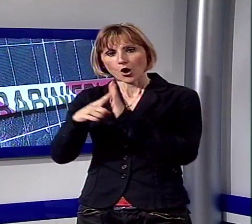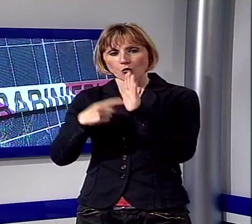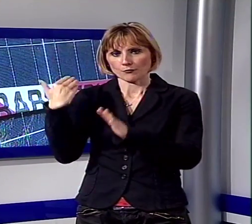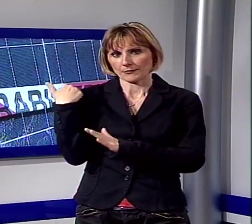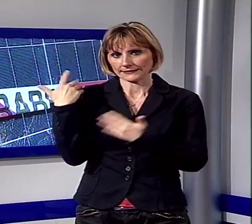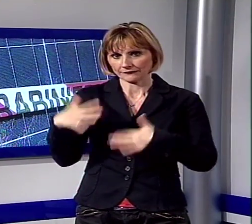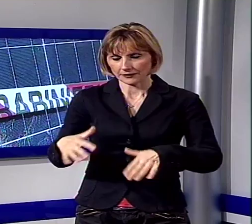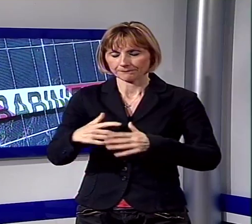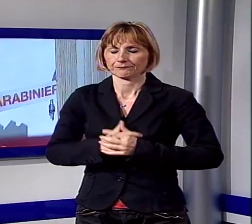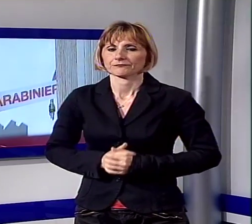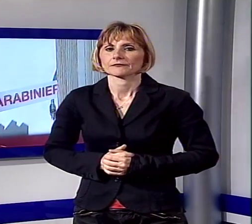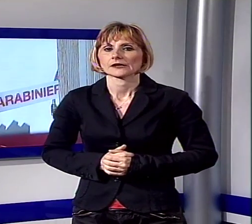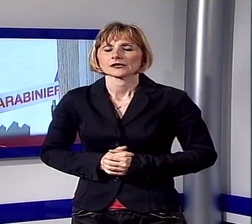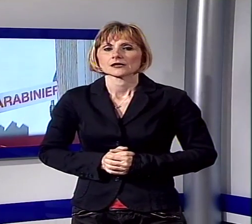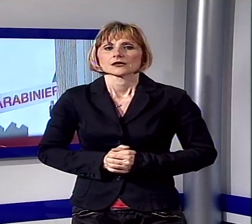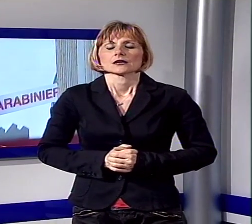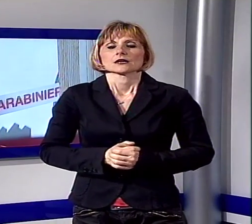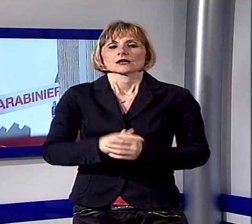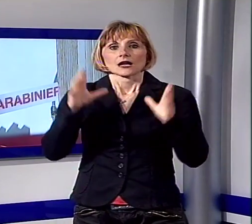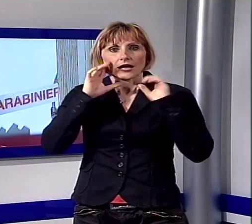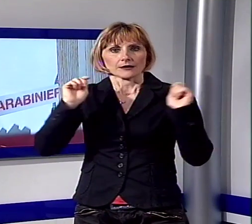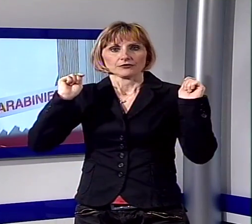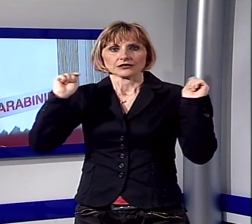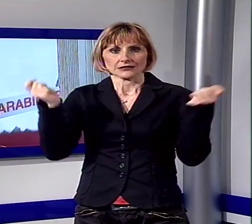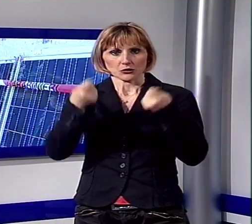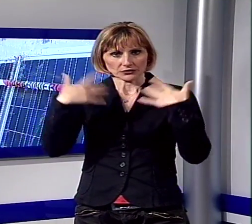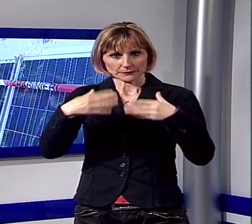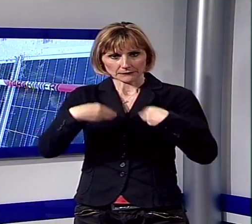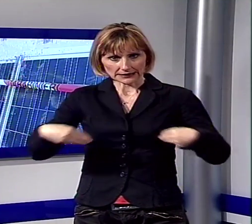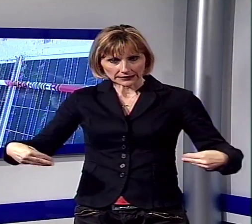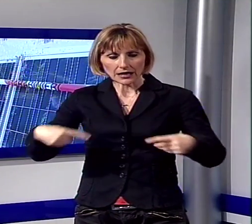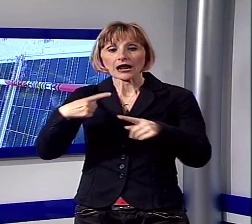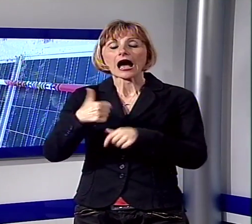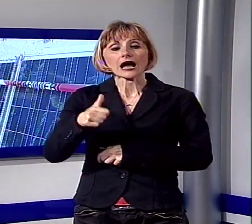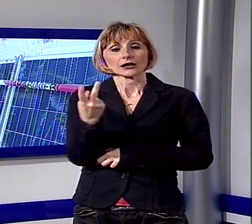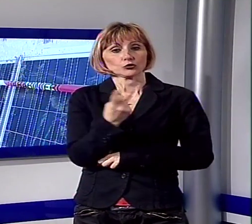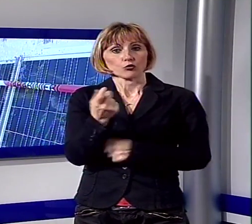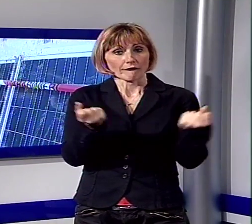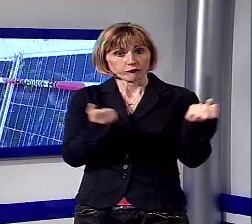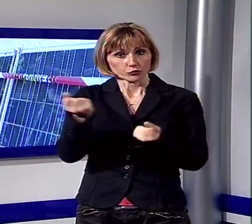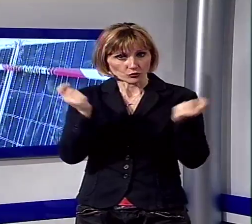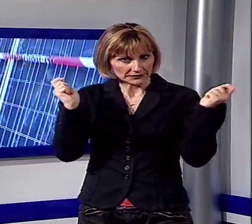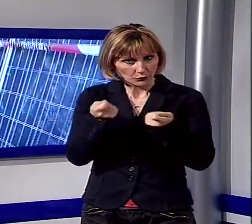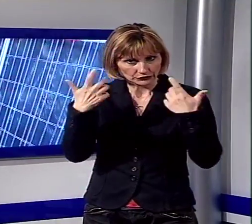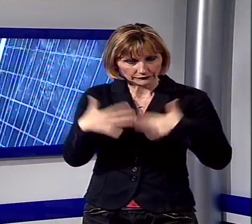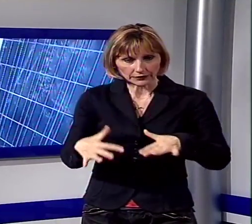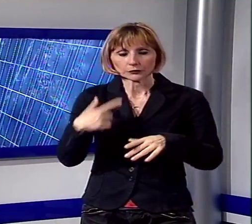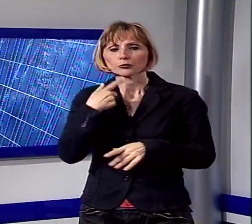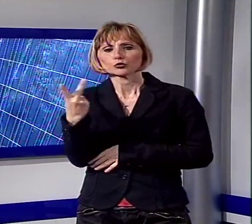mese scorso. I carabinieri hanno così provveduto a sequestrare il materiale, compresi due furgoni, e a denunciare i due marocchini. Uno di